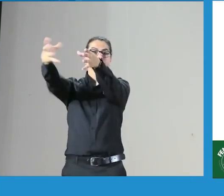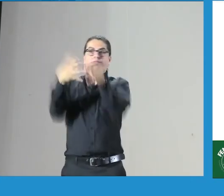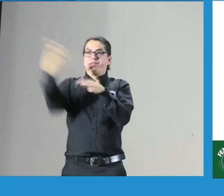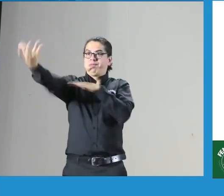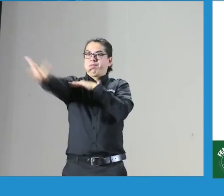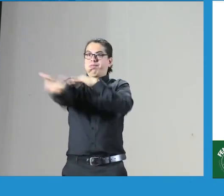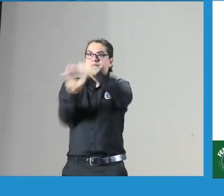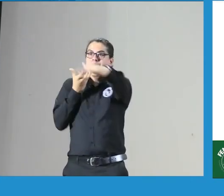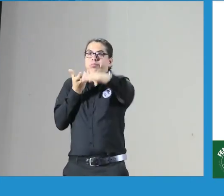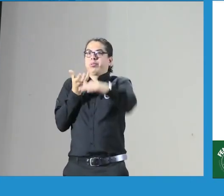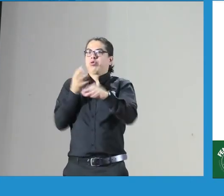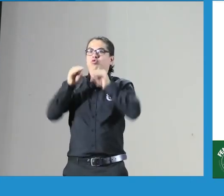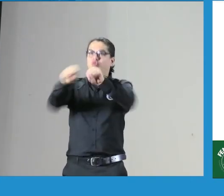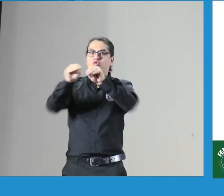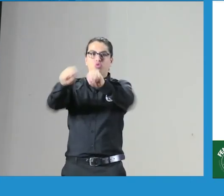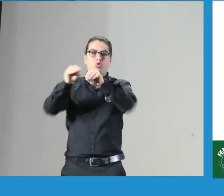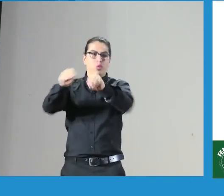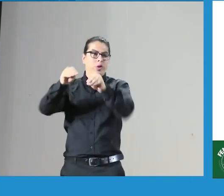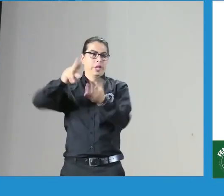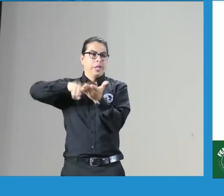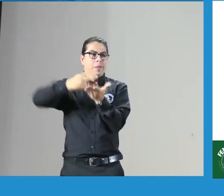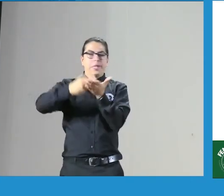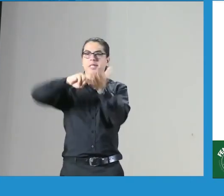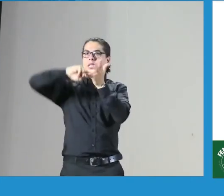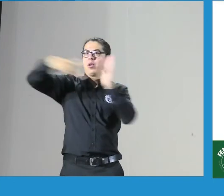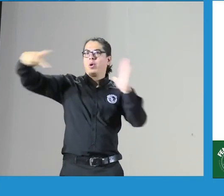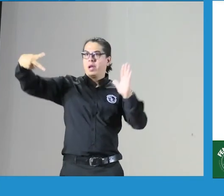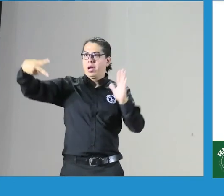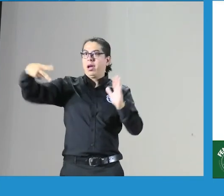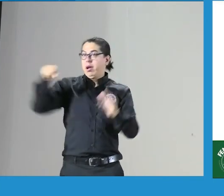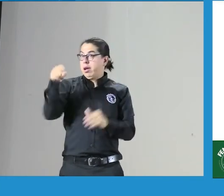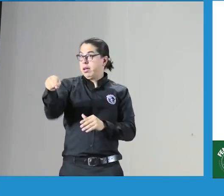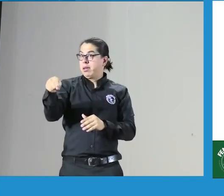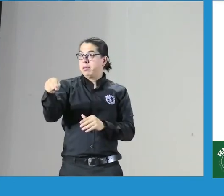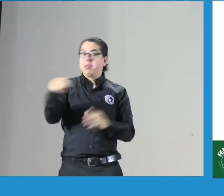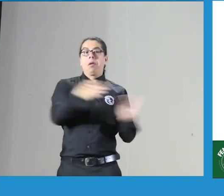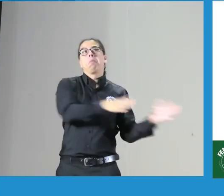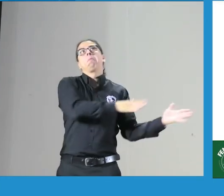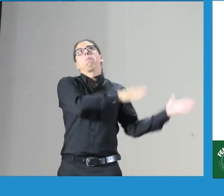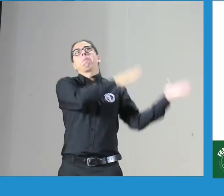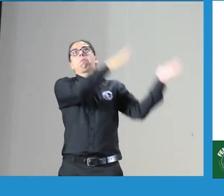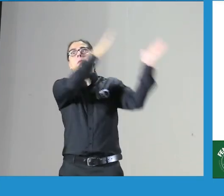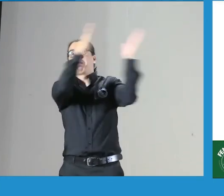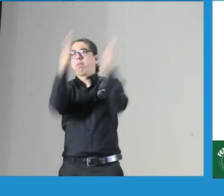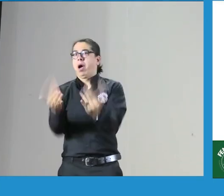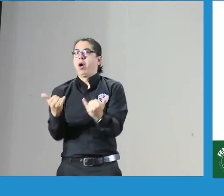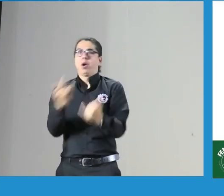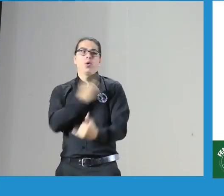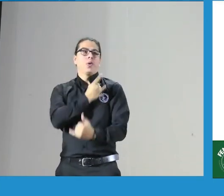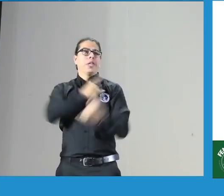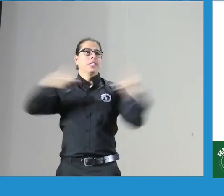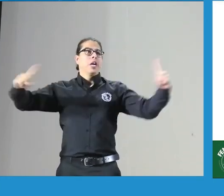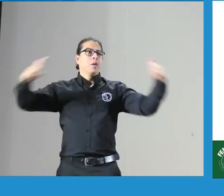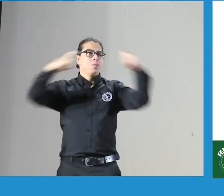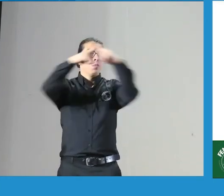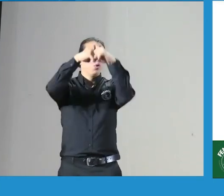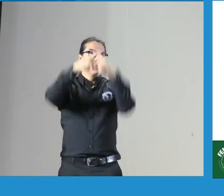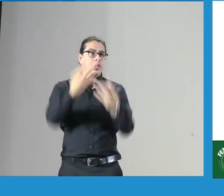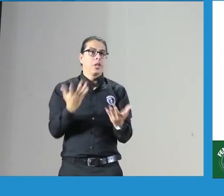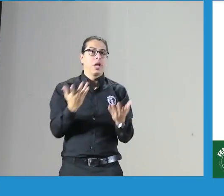empezó por su primer grupo de intérpretes en la tecnología hasta el día de hoy que